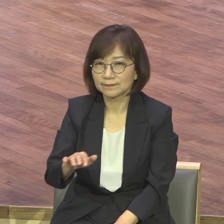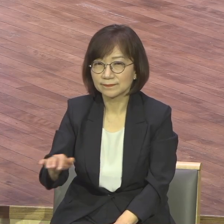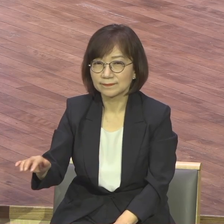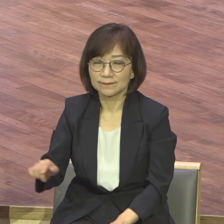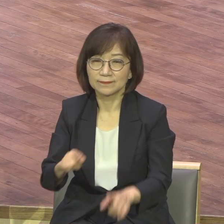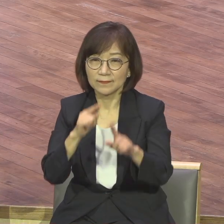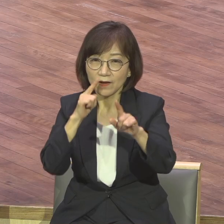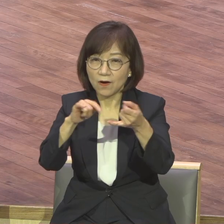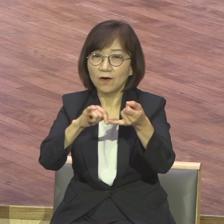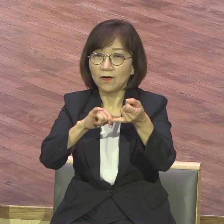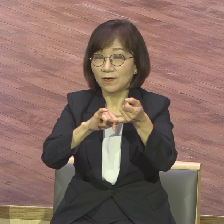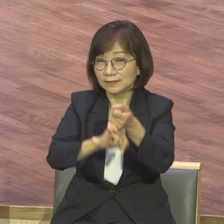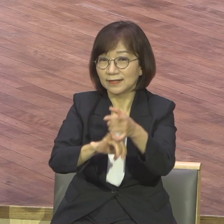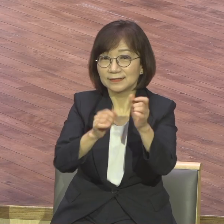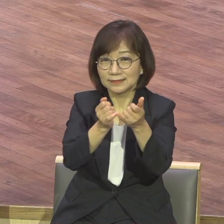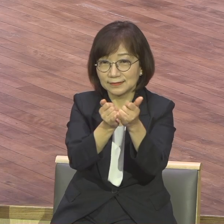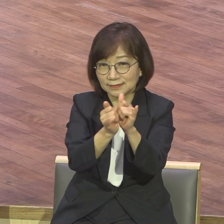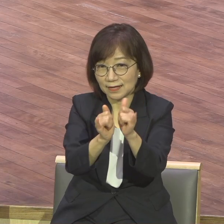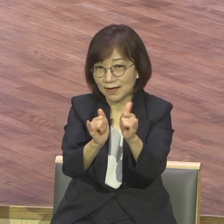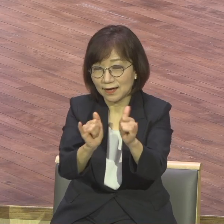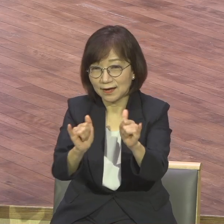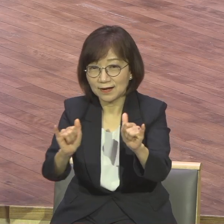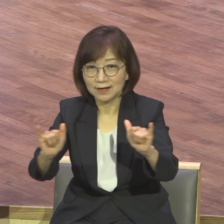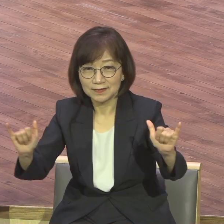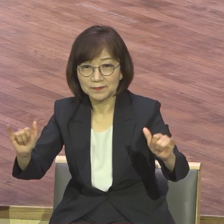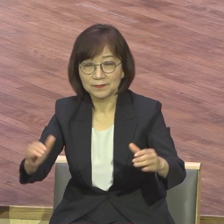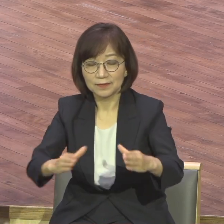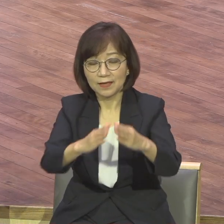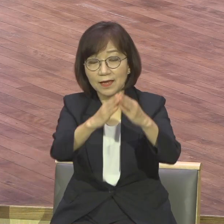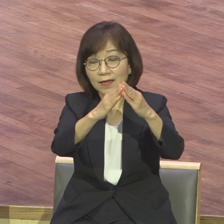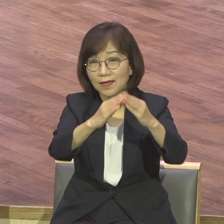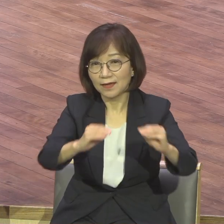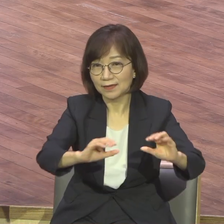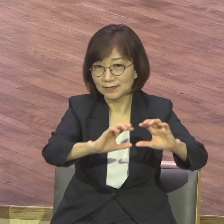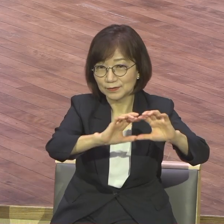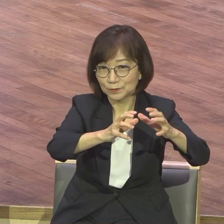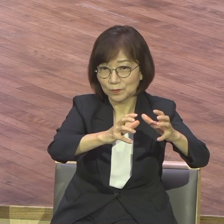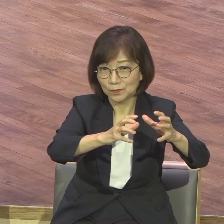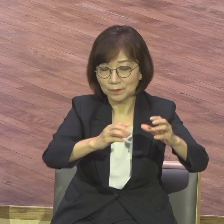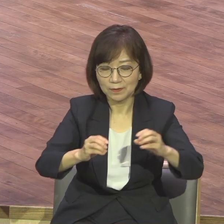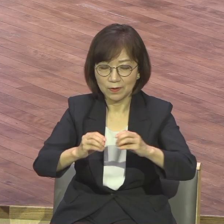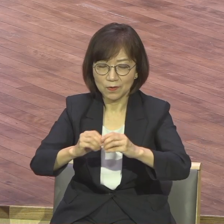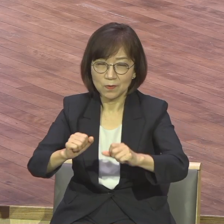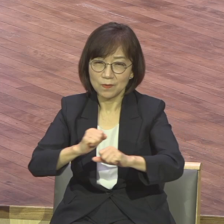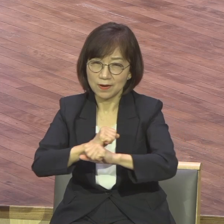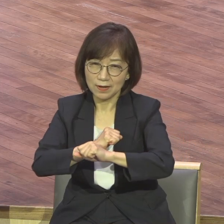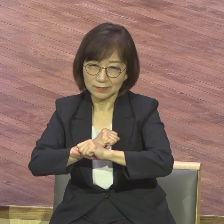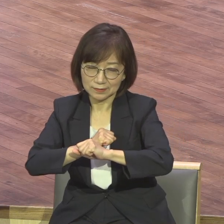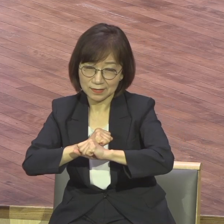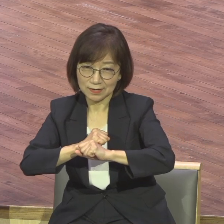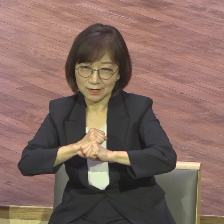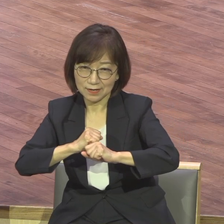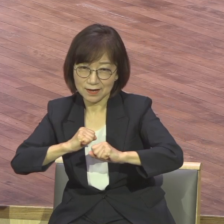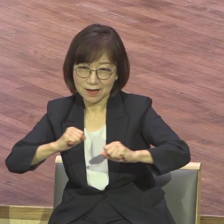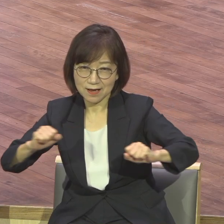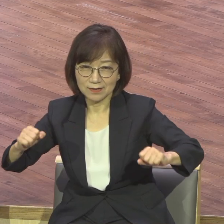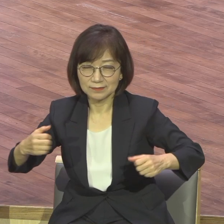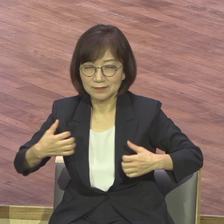원양에 사람아 해국과 광야를 맘껏 누려라